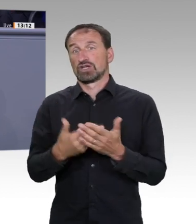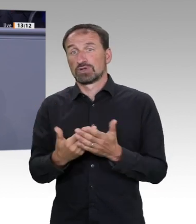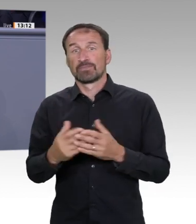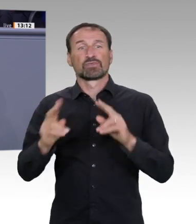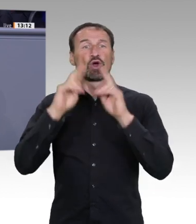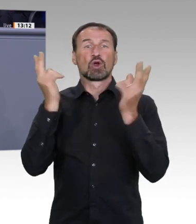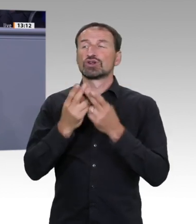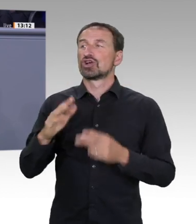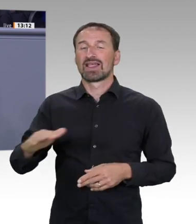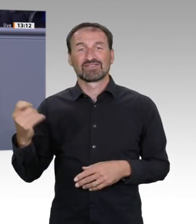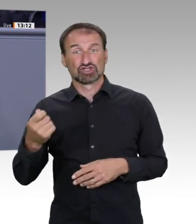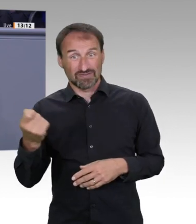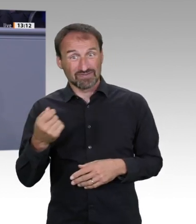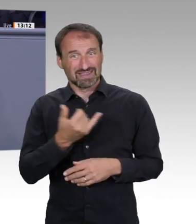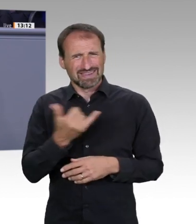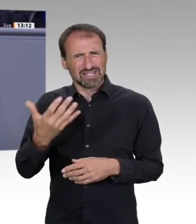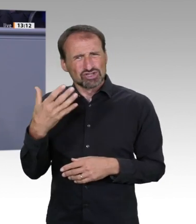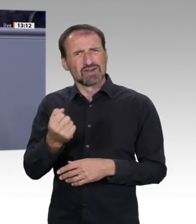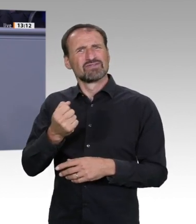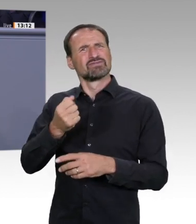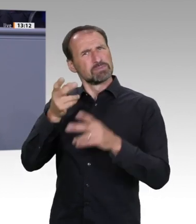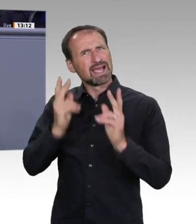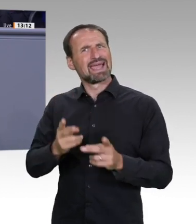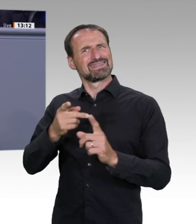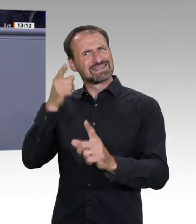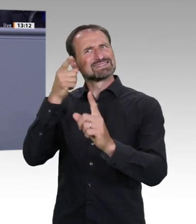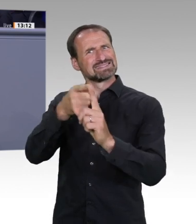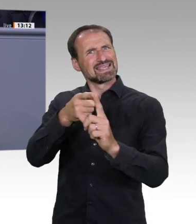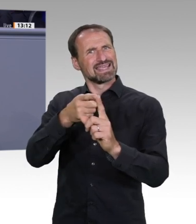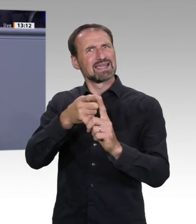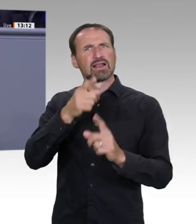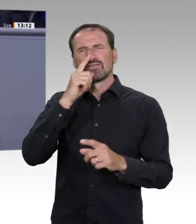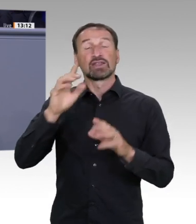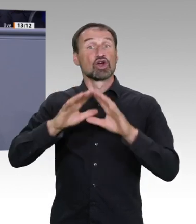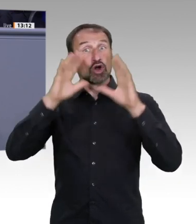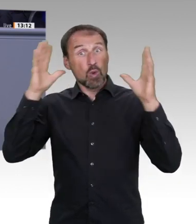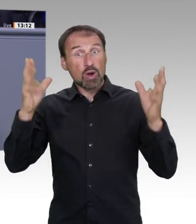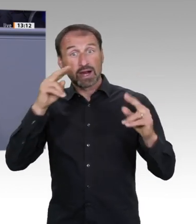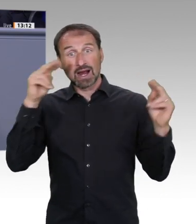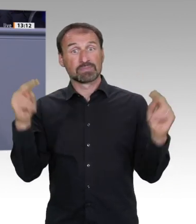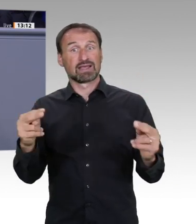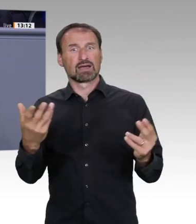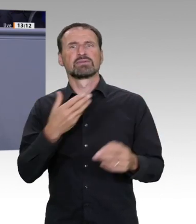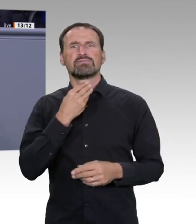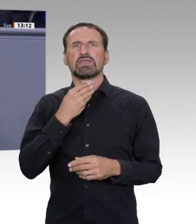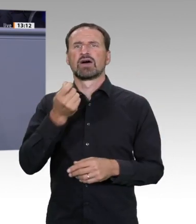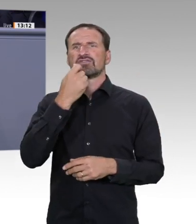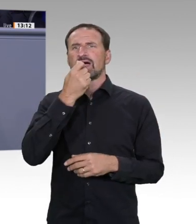Transparenz darüber, wie wir Zielkonflikte bewerten können. Ich komme zum dritten Schlagwort Resilienz. Unsere Gesellschaft und